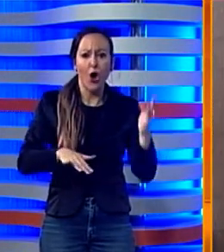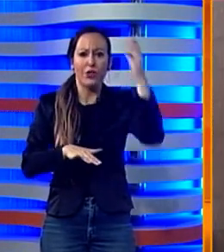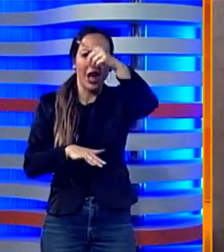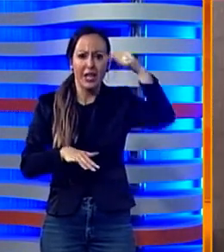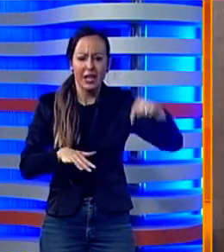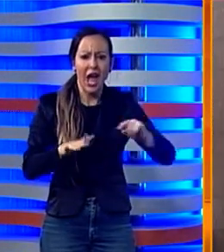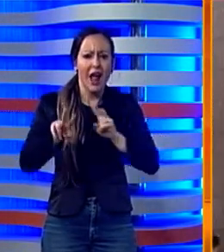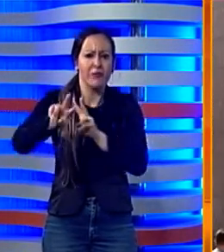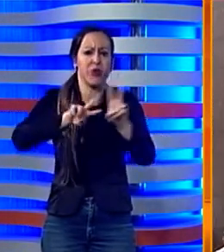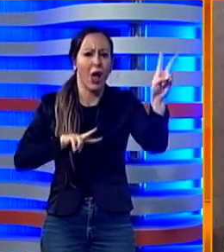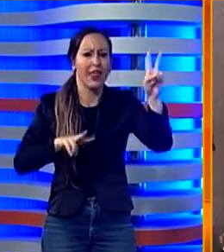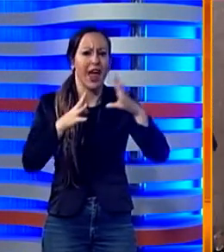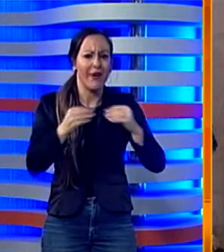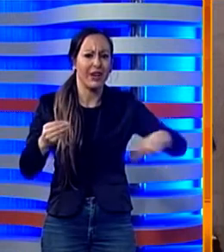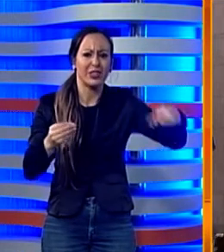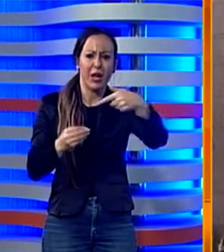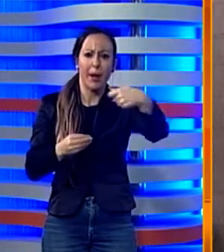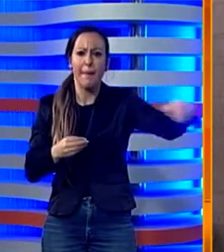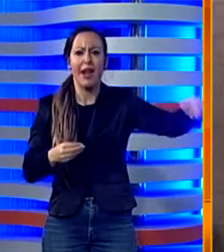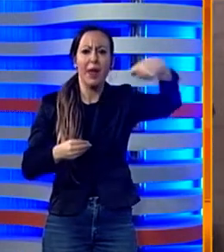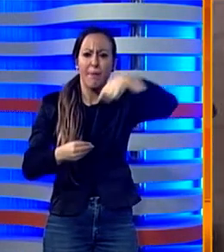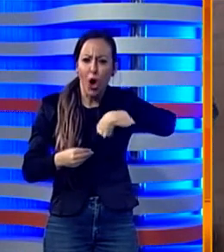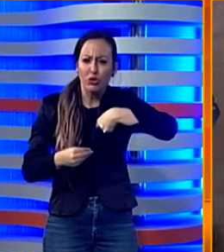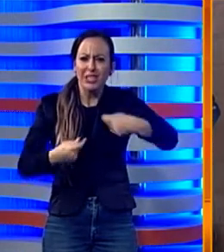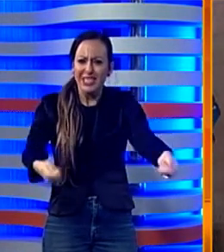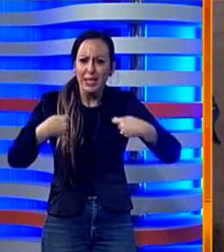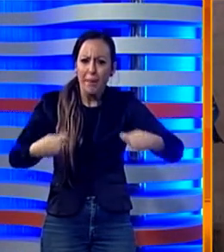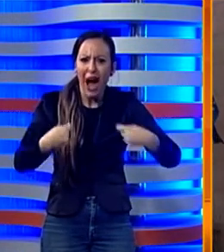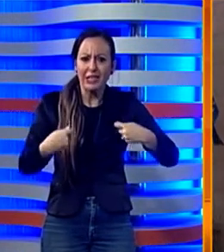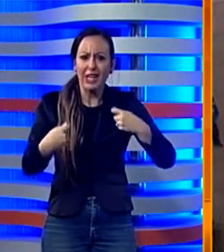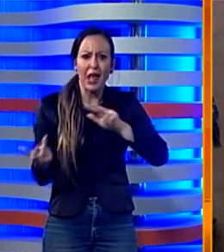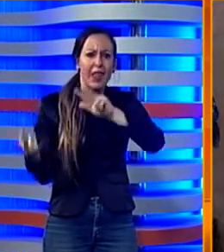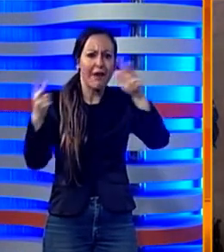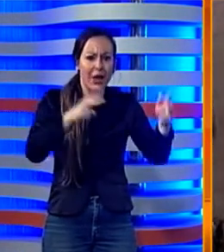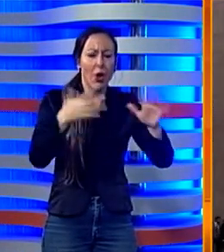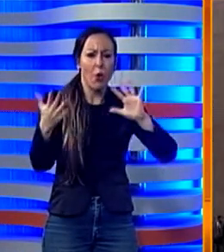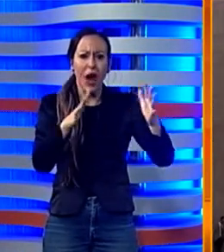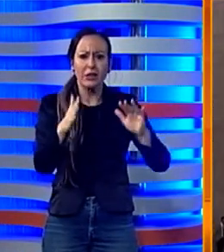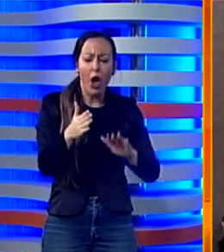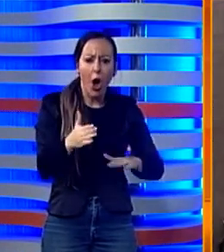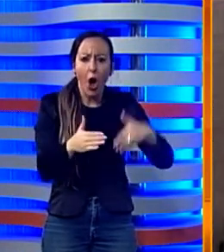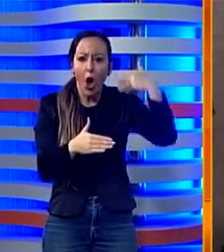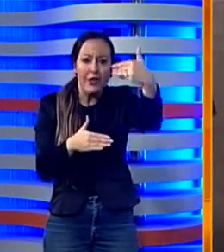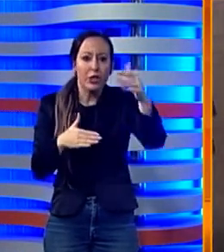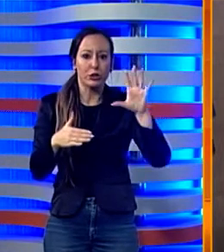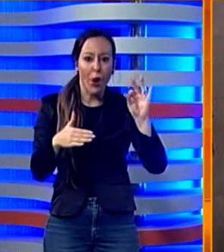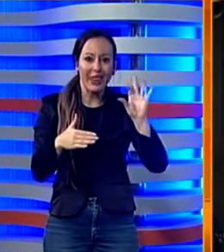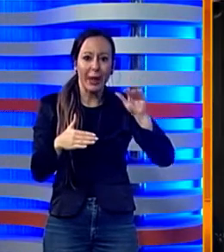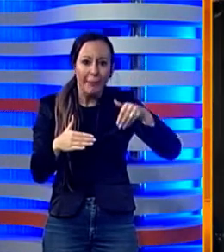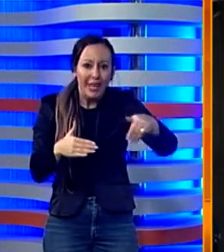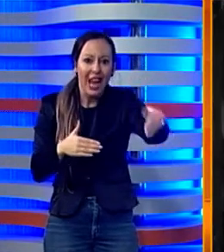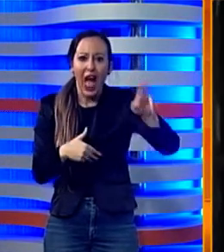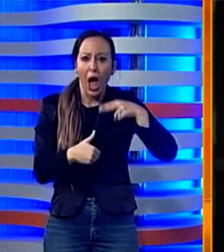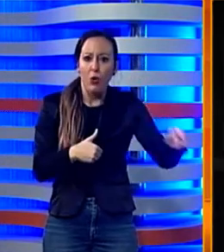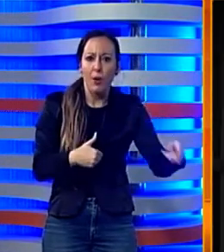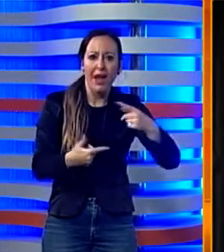46 volte come delegato nazionale, facendosi rimborsare spese di trasferta